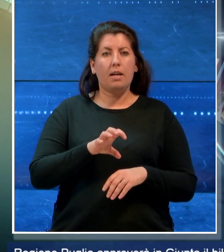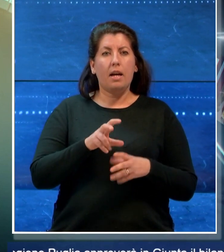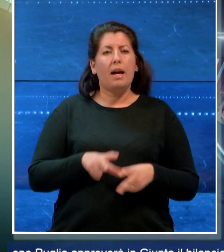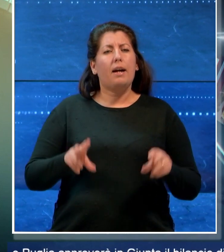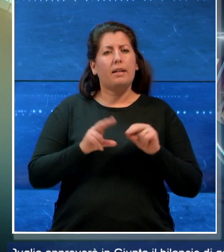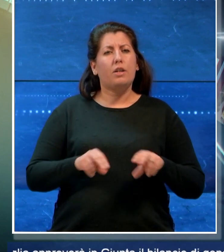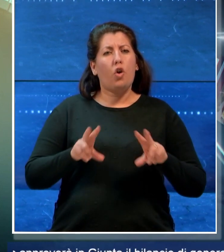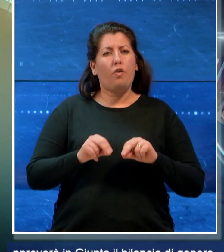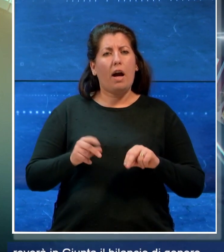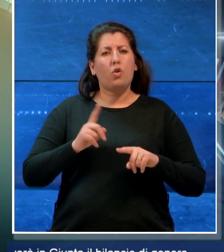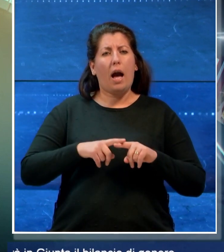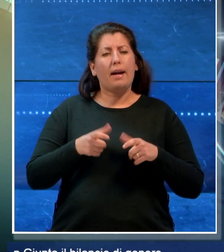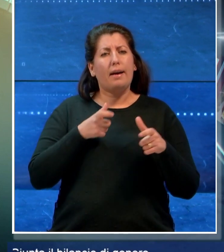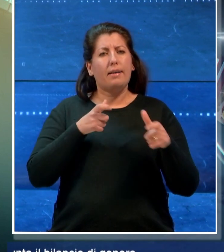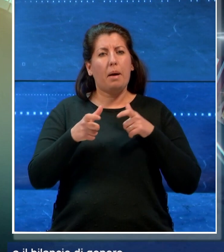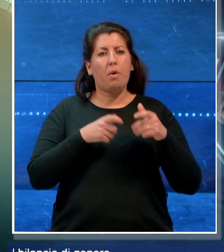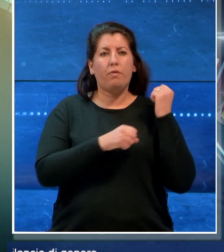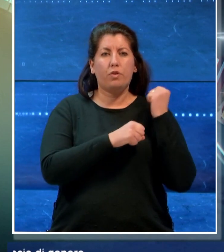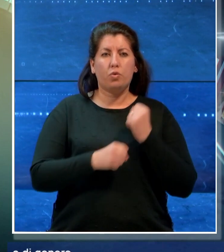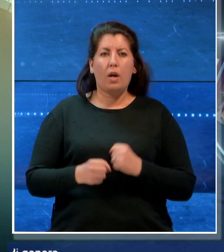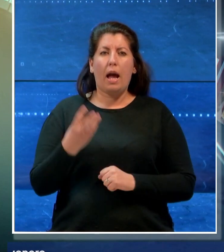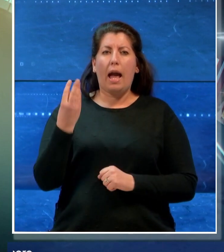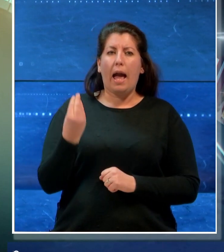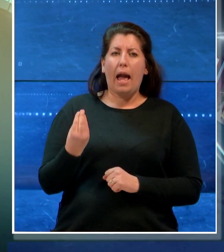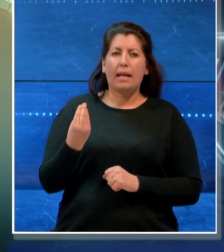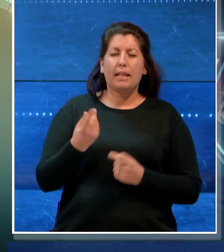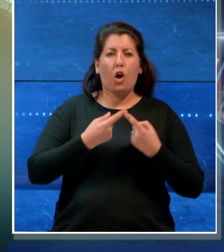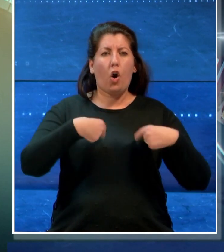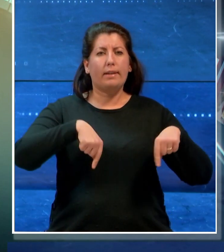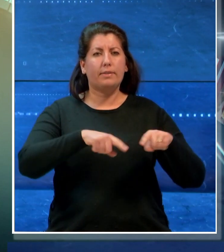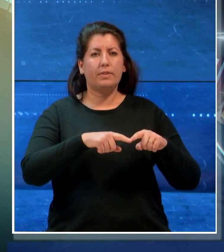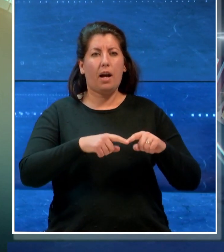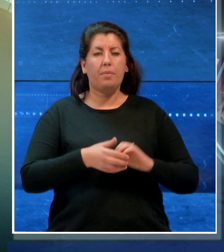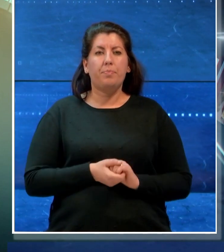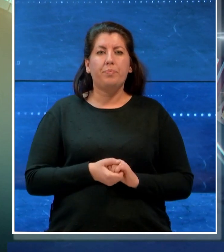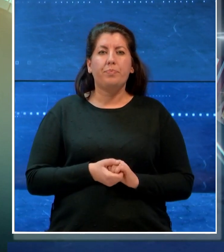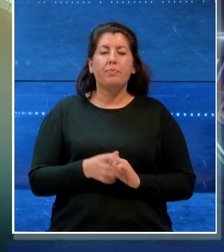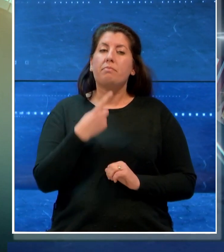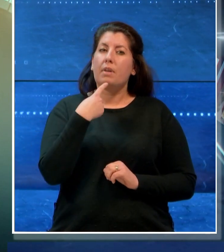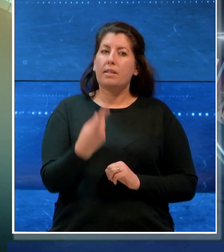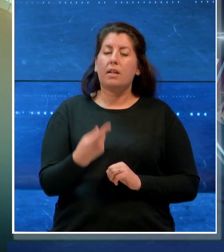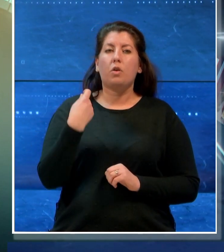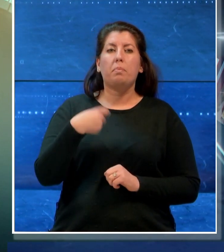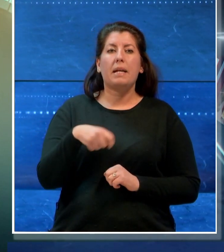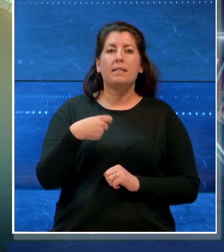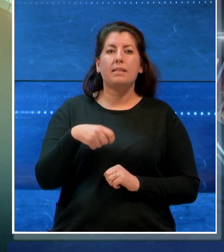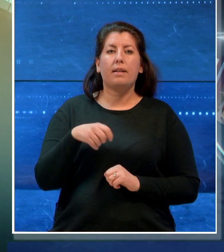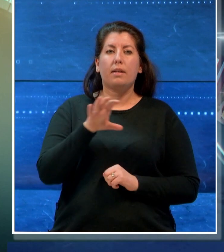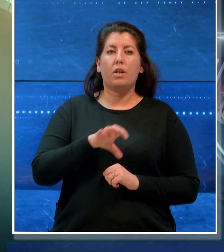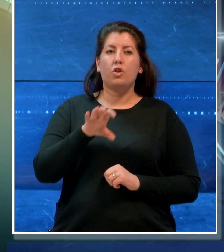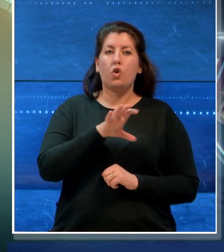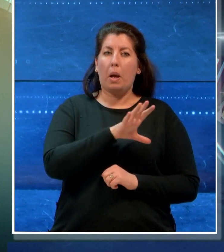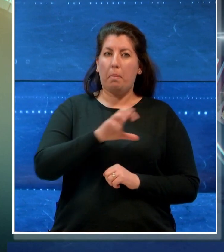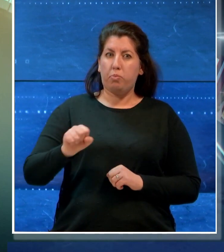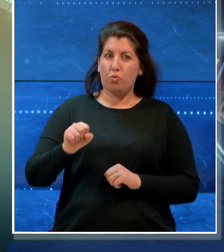rapporto di fiducia tra l'ente e la collettività. Lo ha dichiarato il presidente della Regione